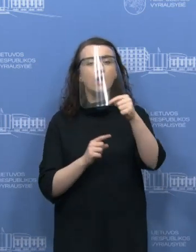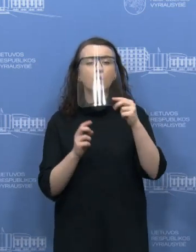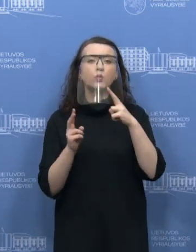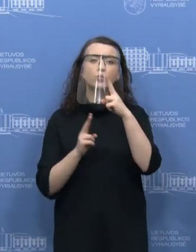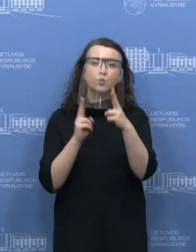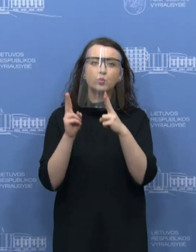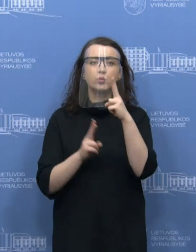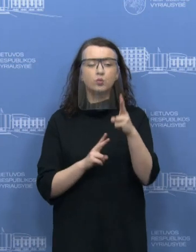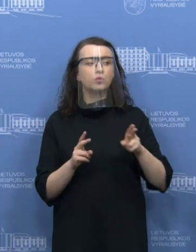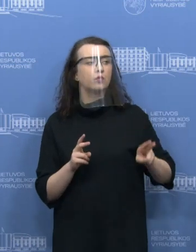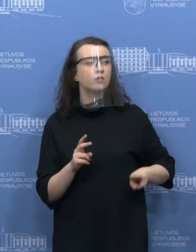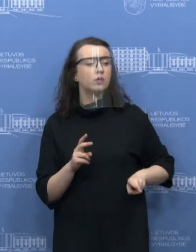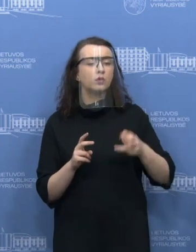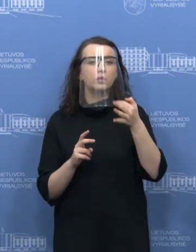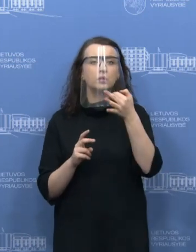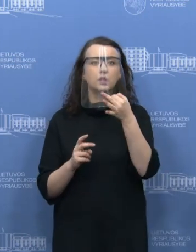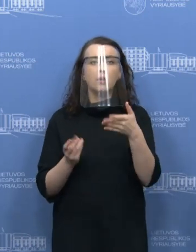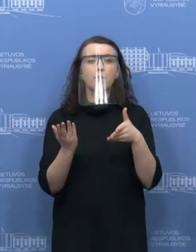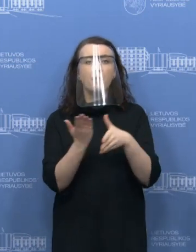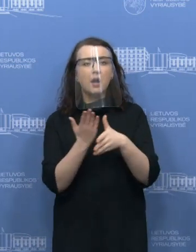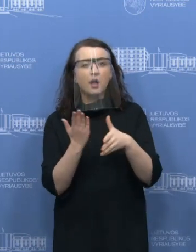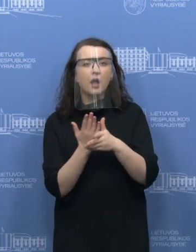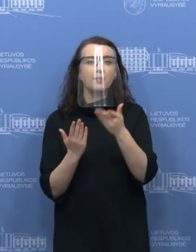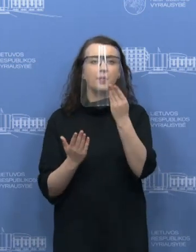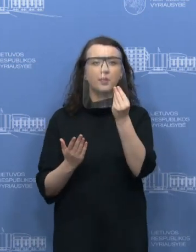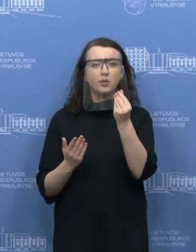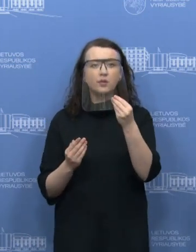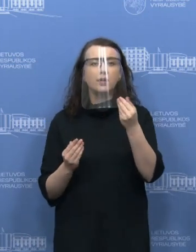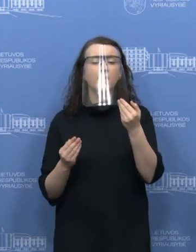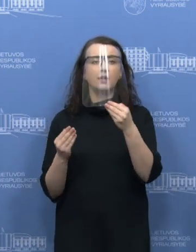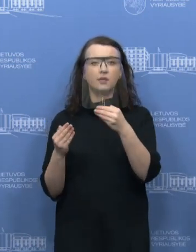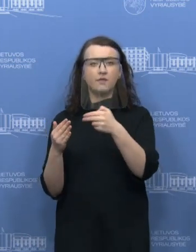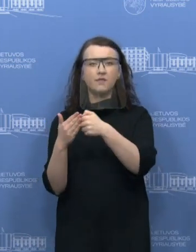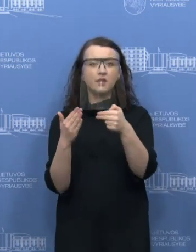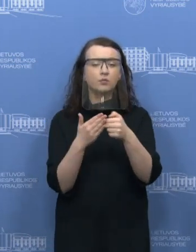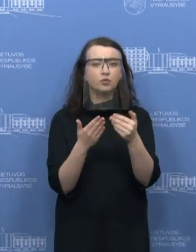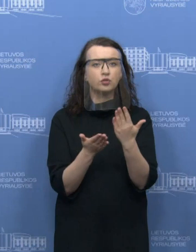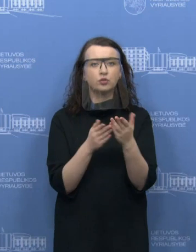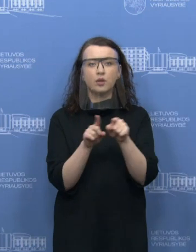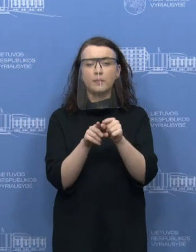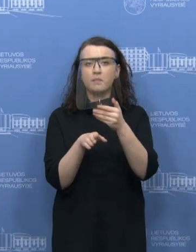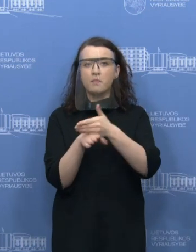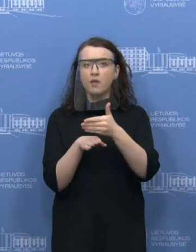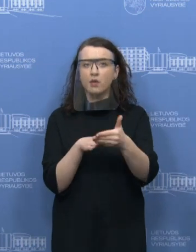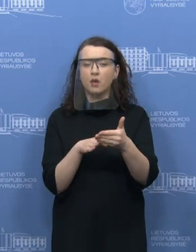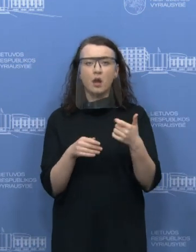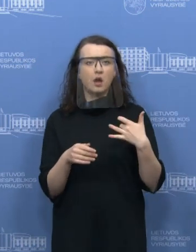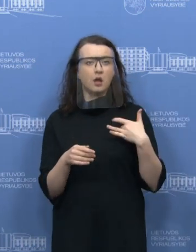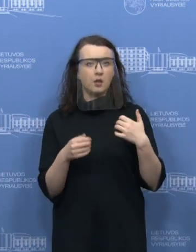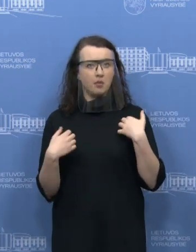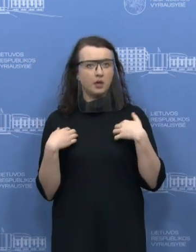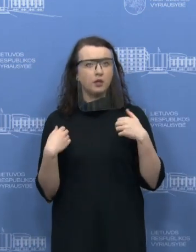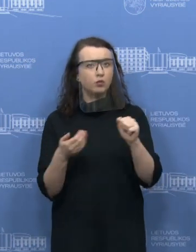kurie Lietuvos banko vadovai kalba, parama, kuris pasieks įmonės nuo balandžio viduroje, galbūt per vėlaipus. Ar nėra galimybių pagreidinti